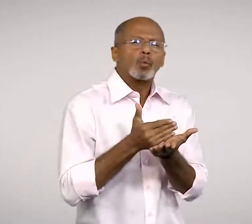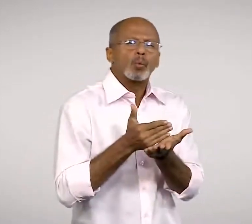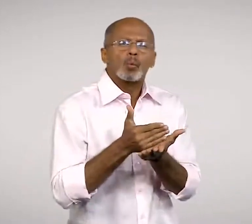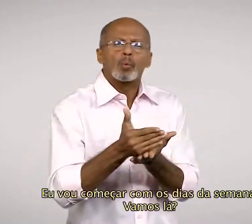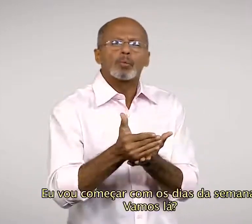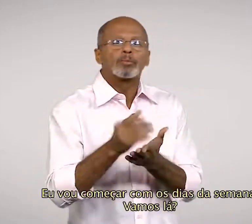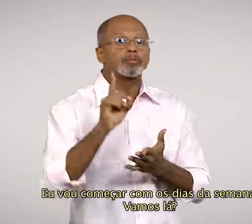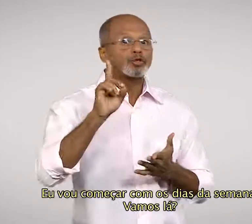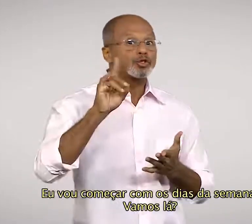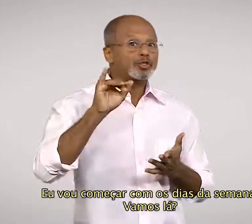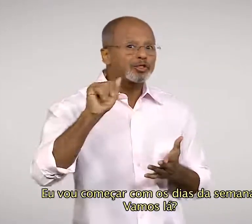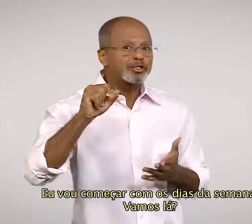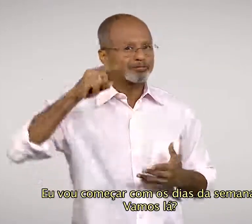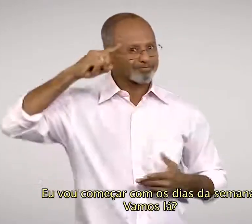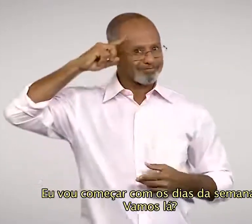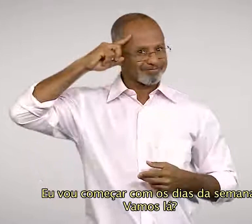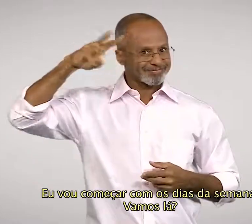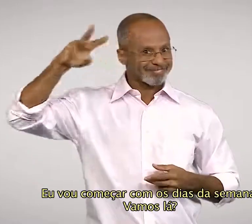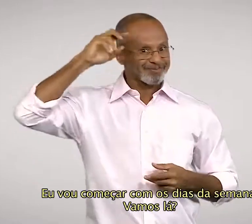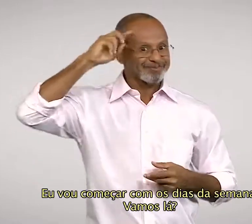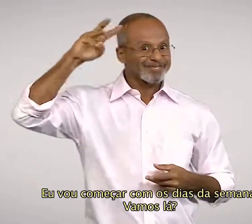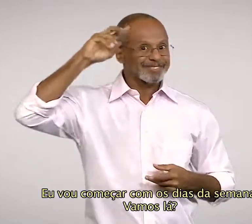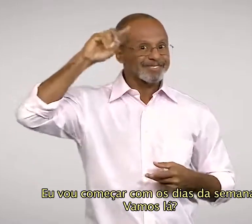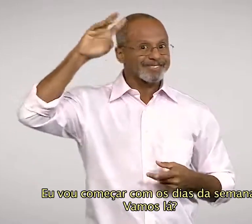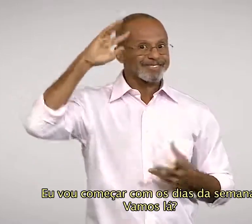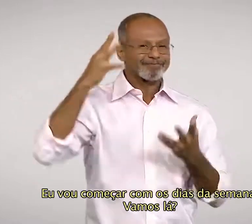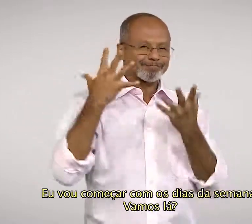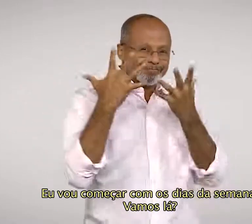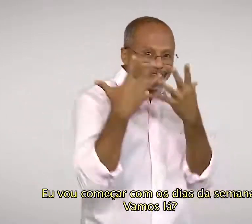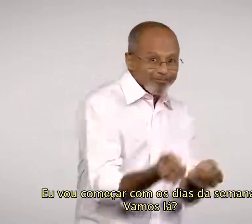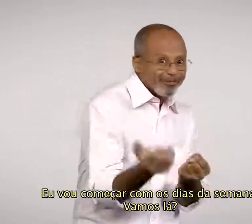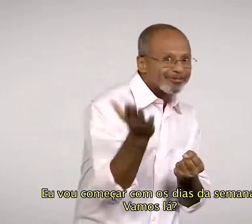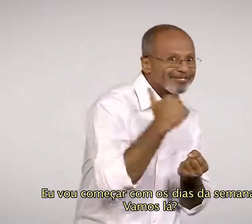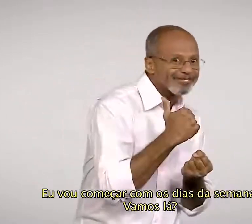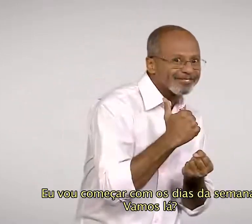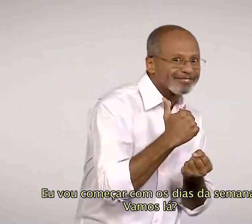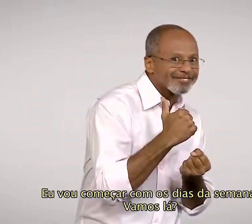Eu vou começar com os dias da semana. Vamos lá?